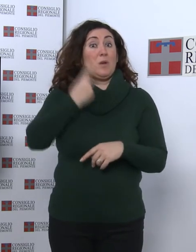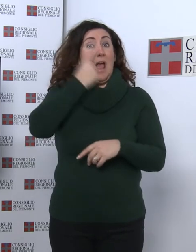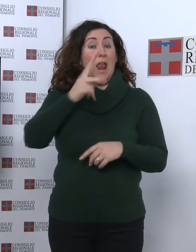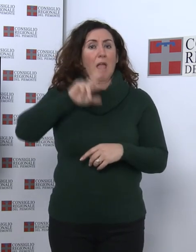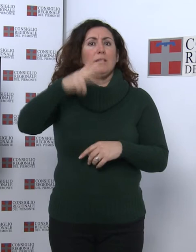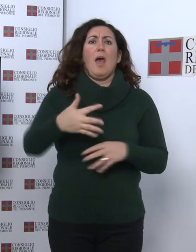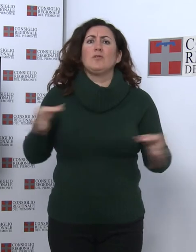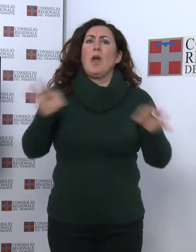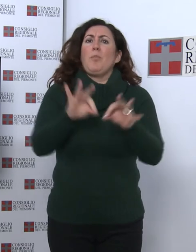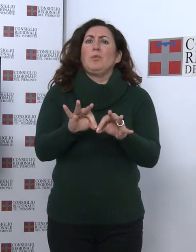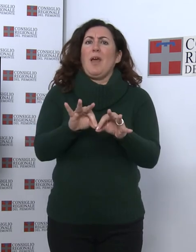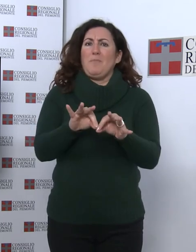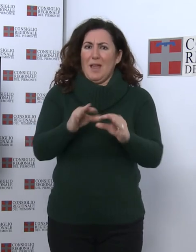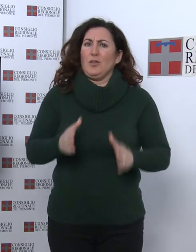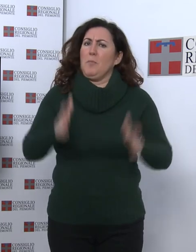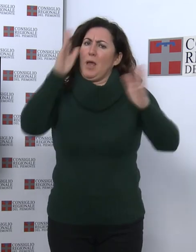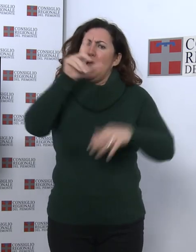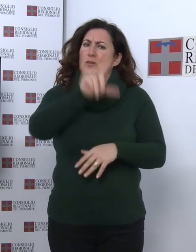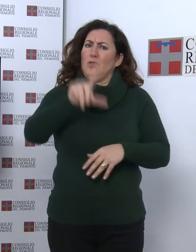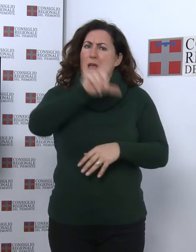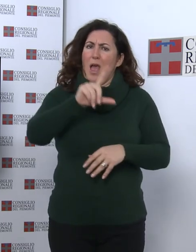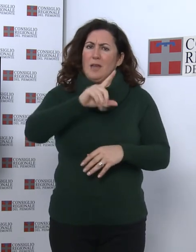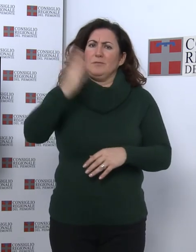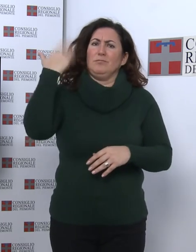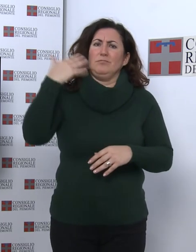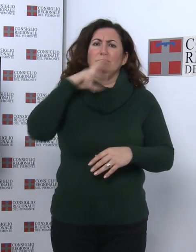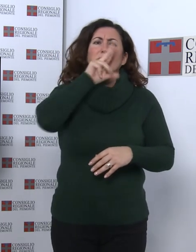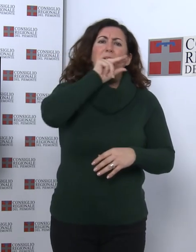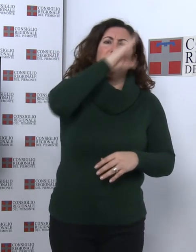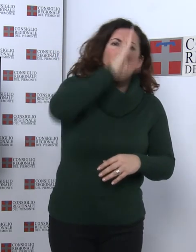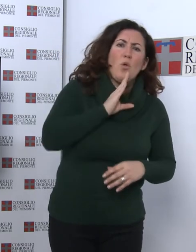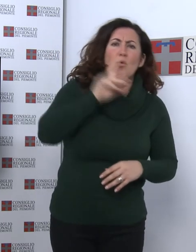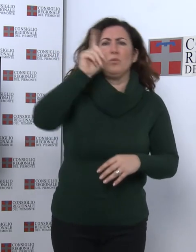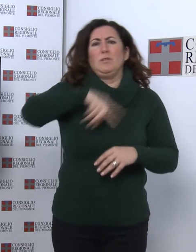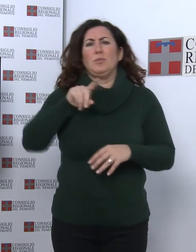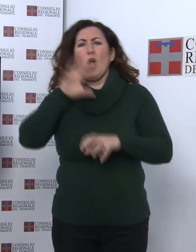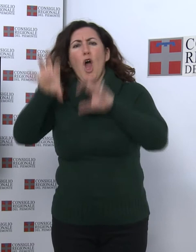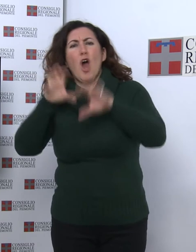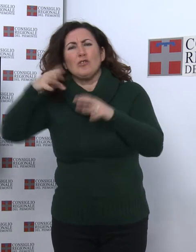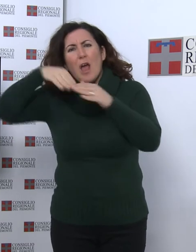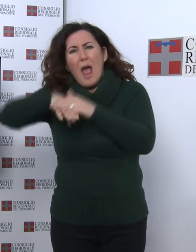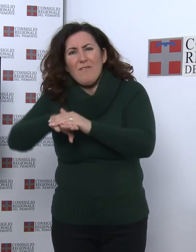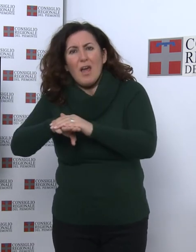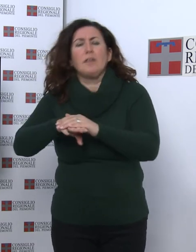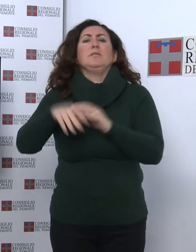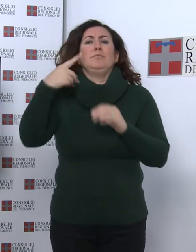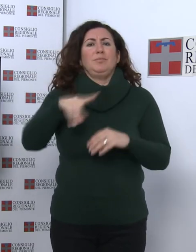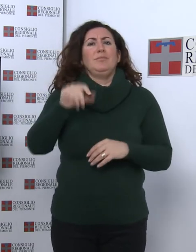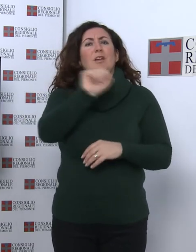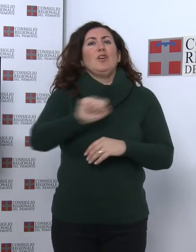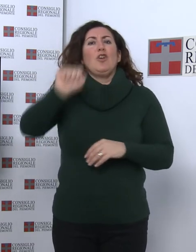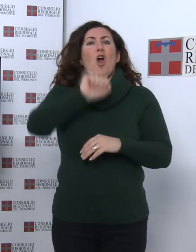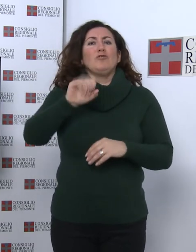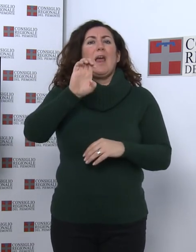sede di Palazzo Lascaris, dopo quelli sulla felce lunaria e sul cranio dell'orso delle caverne, è con la chiocciola Elix Pomazia,